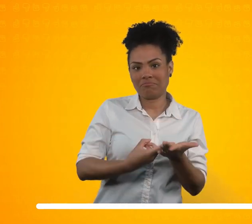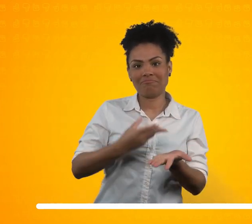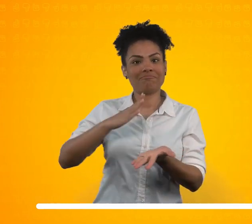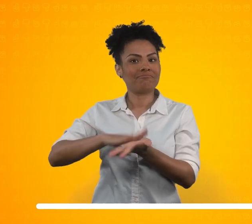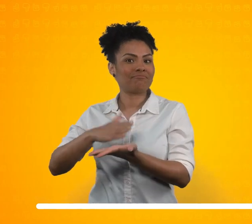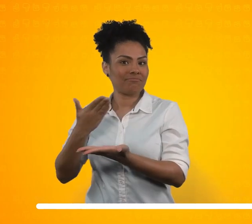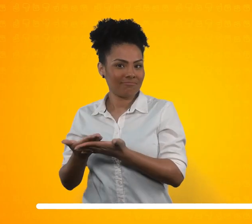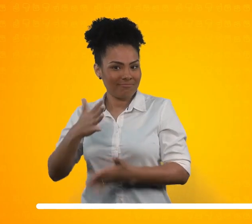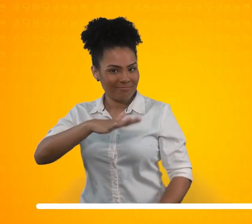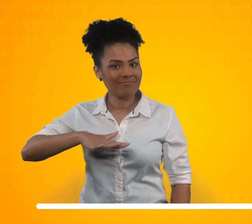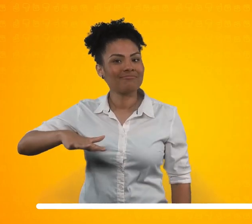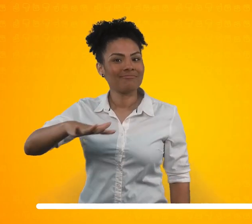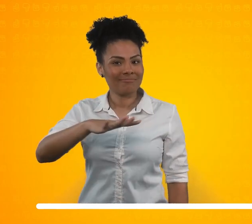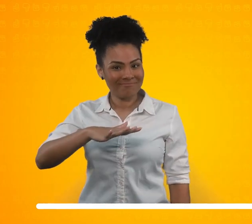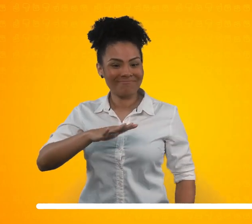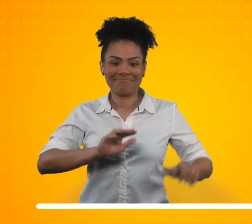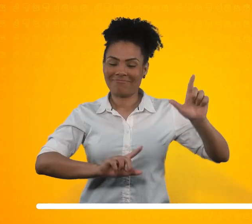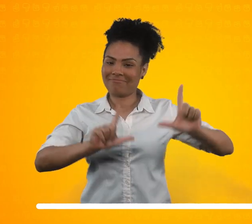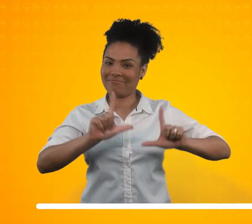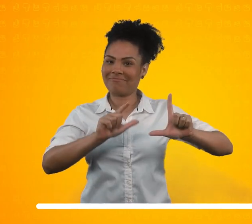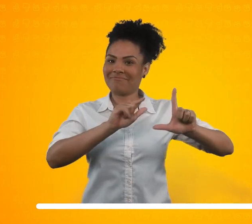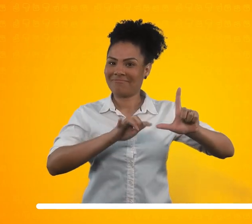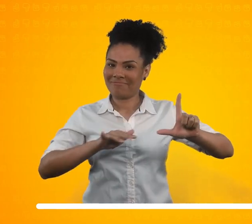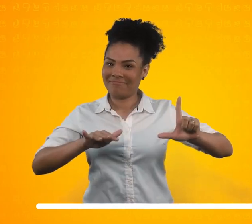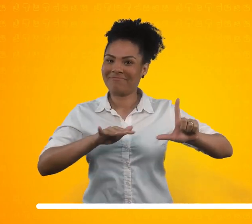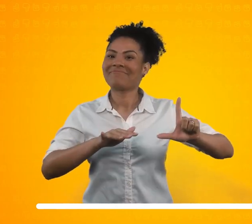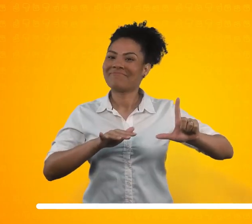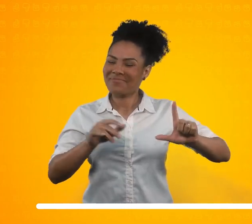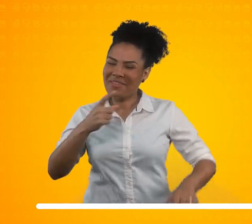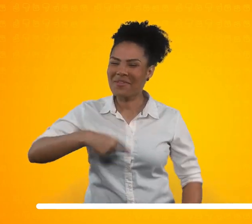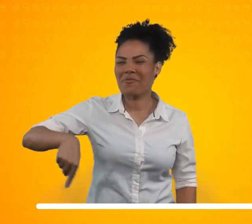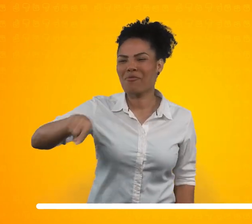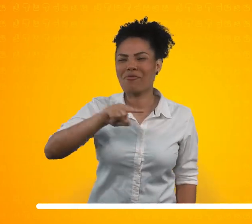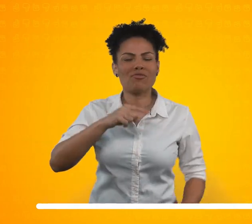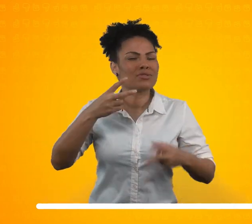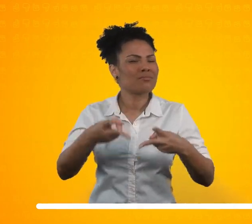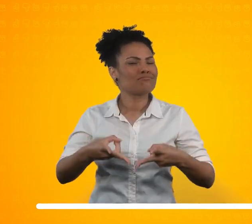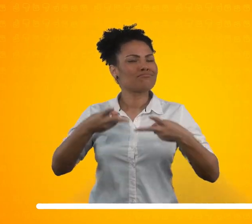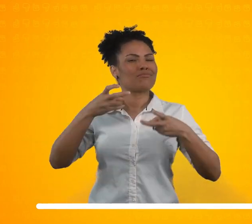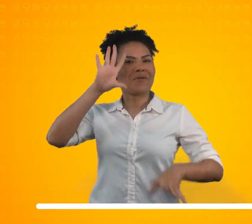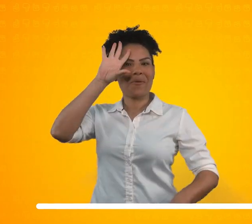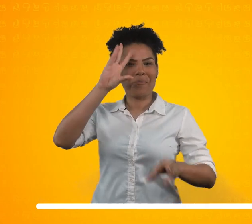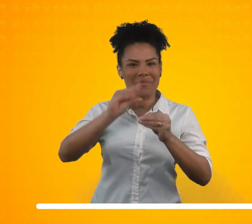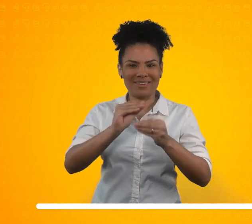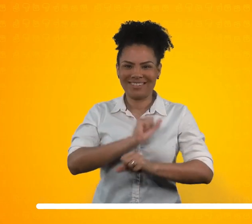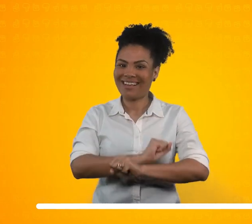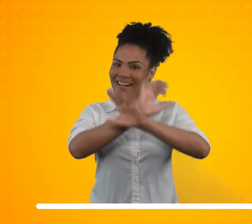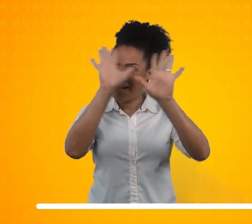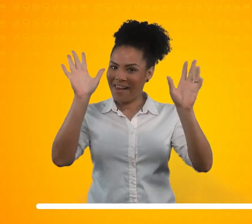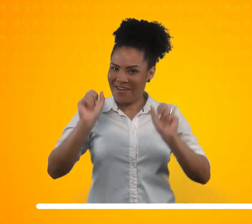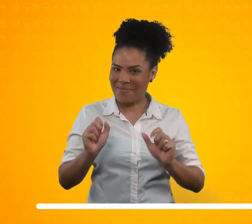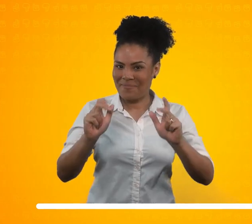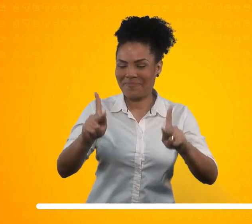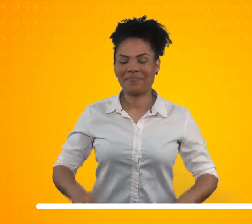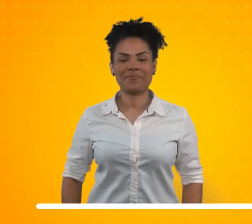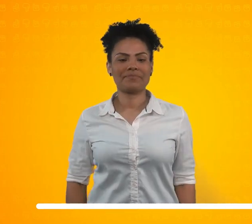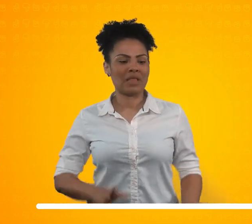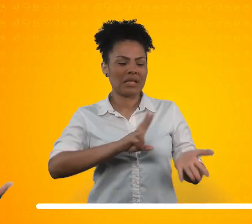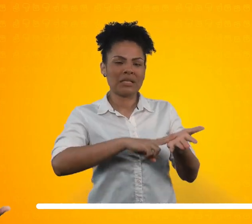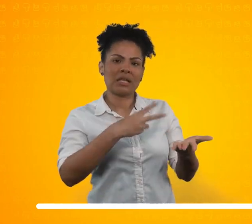interpretação no audiovisual e vocês irão conseguir entender melhor. Na tradução, podemos atuar com os materiais de